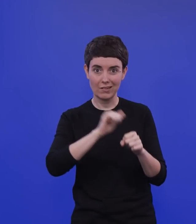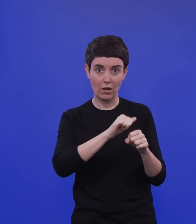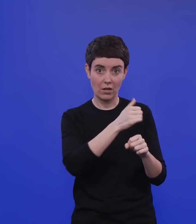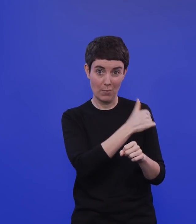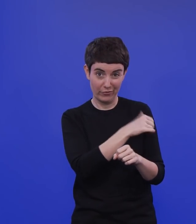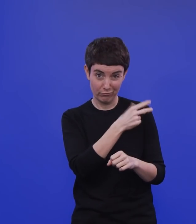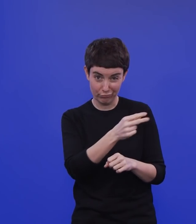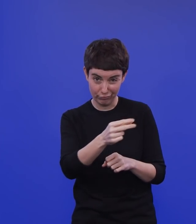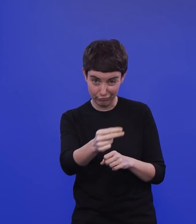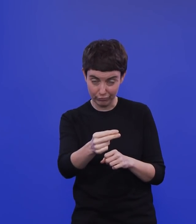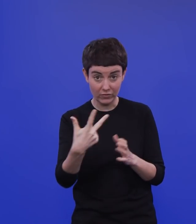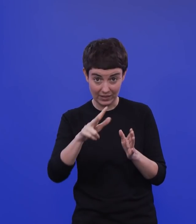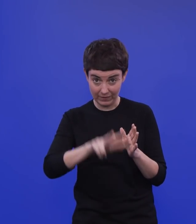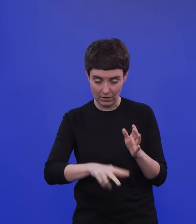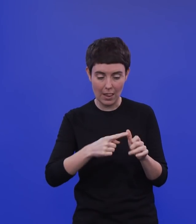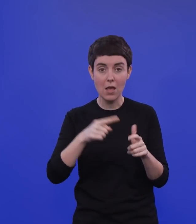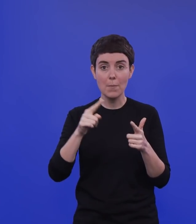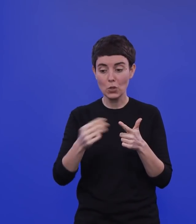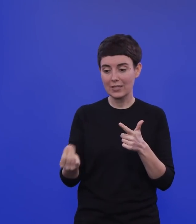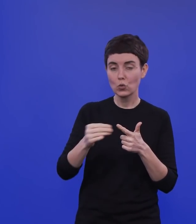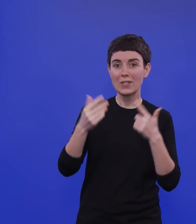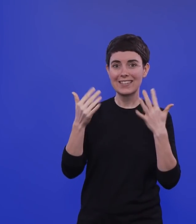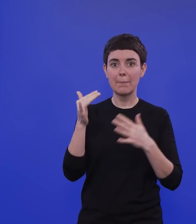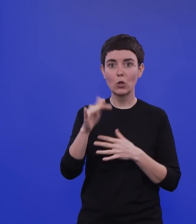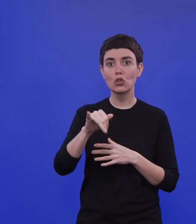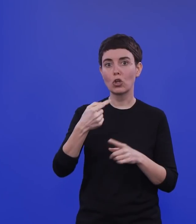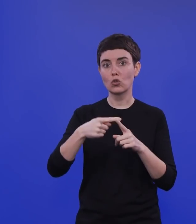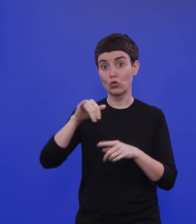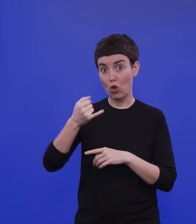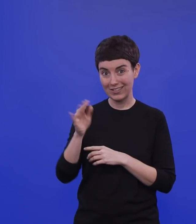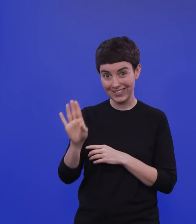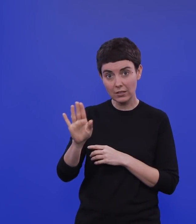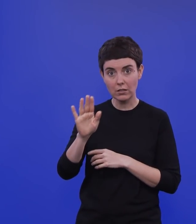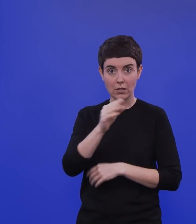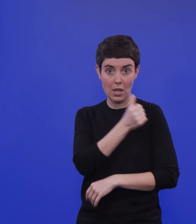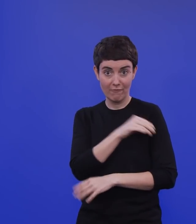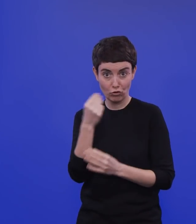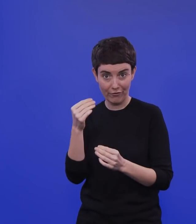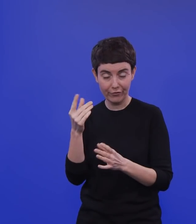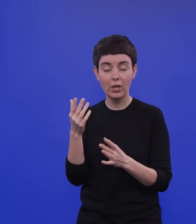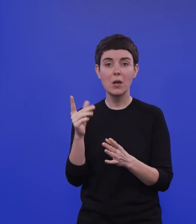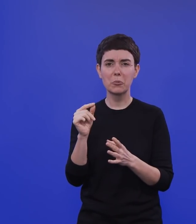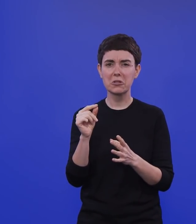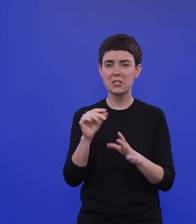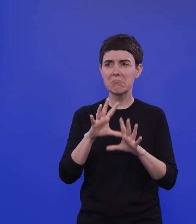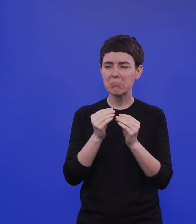diesem zweiten Quartal. Plus nochmal 10 Millionen Johnson & Johnson. Dann wäre man ja bei 43,6 Millionen